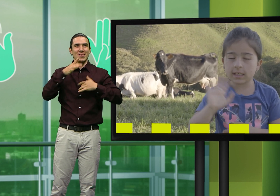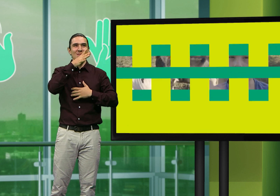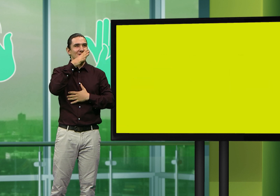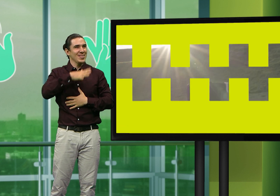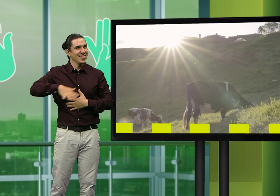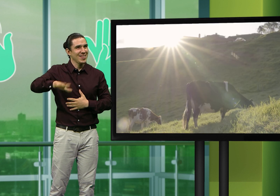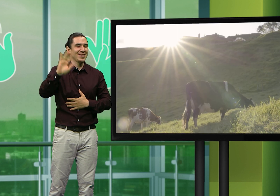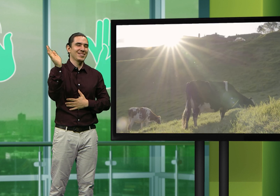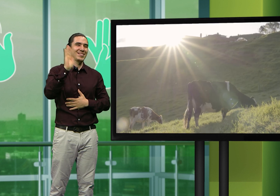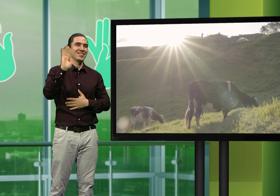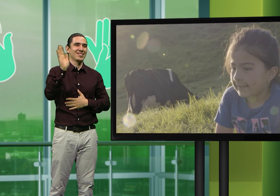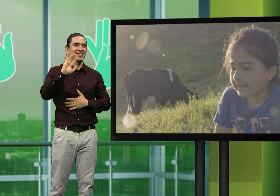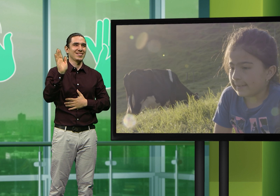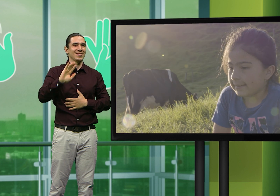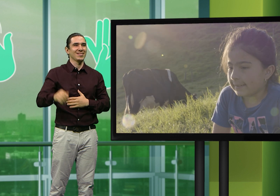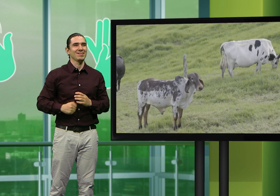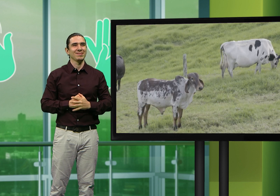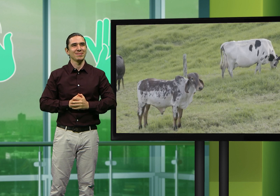campo. Chao.